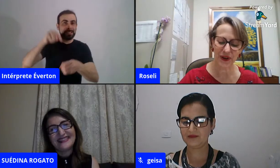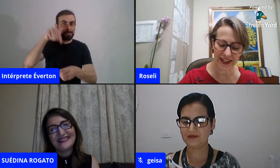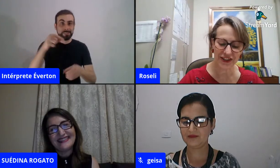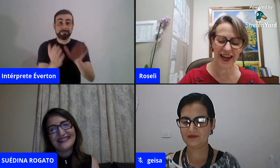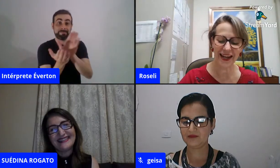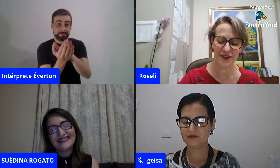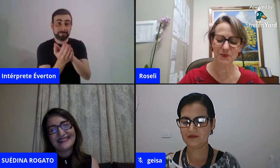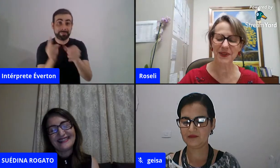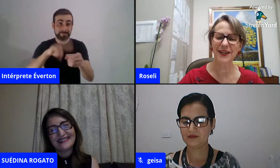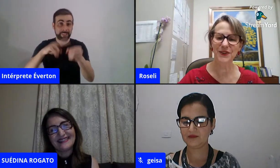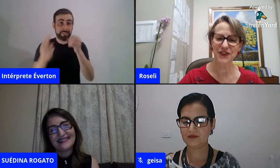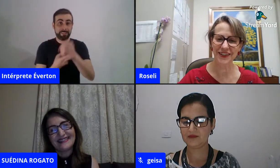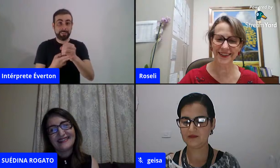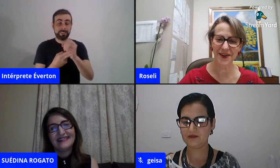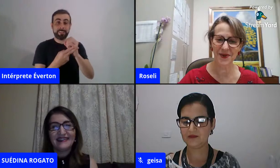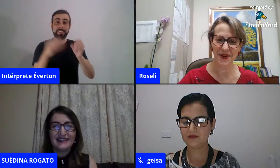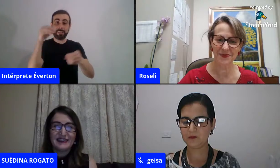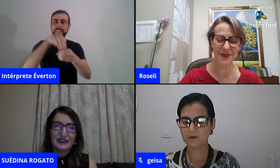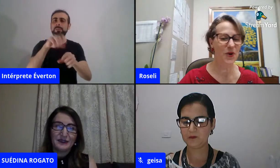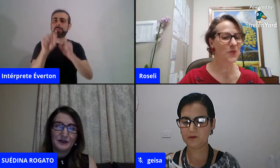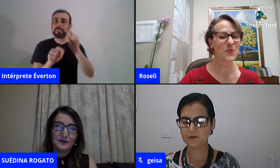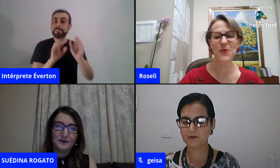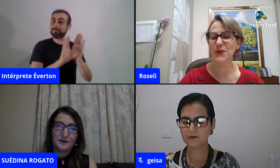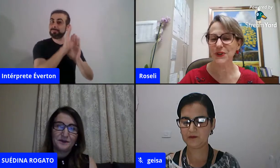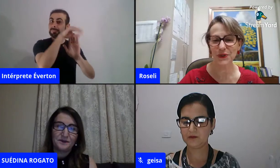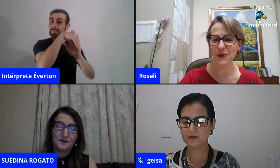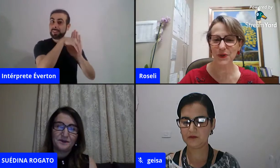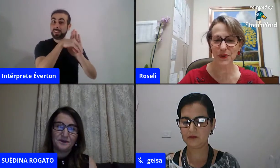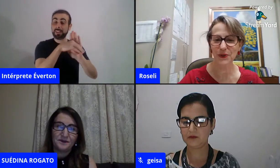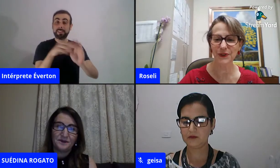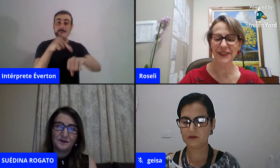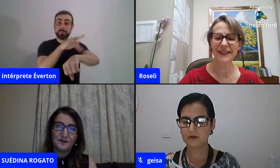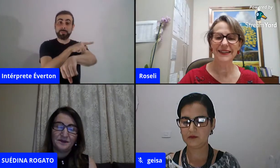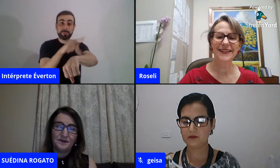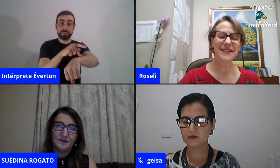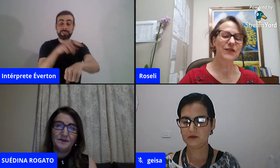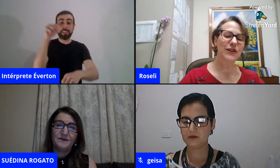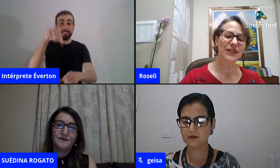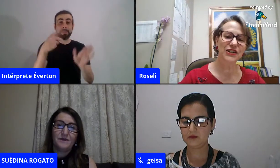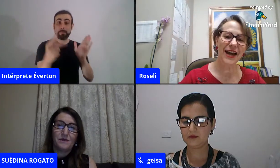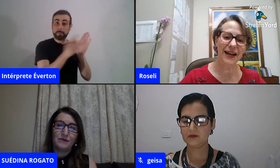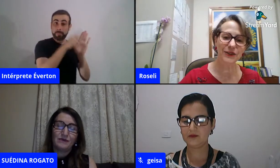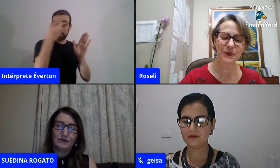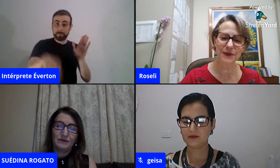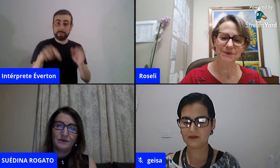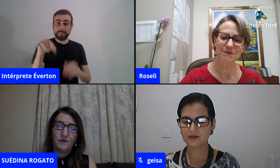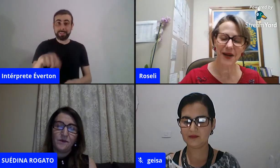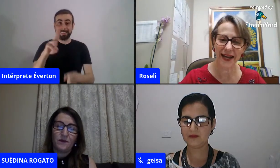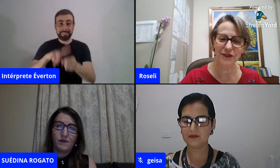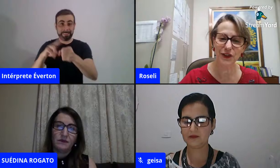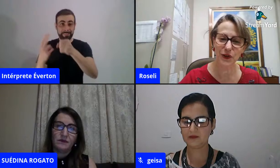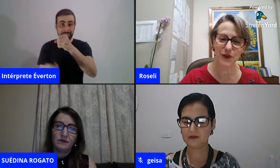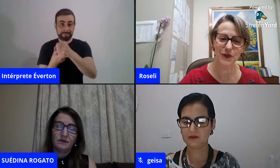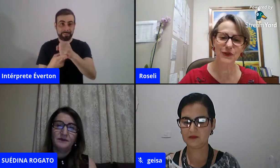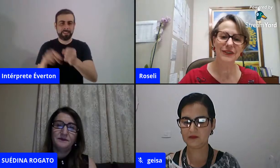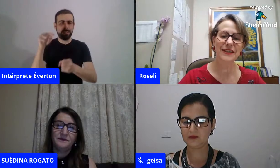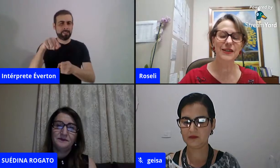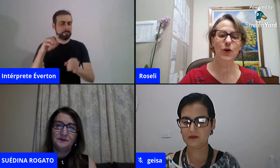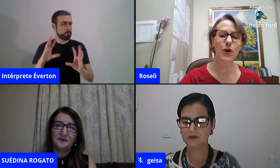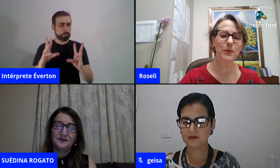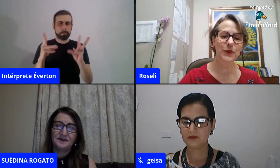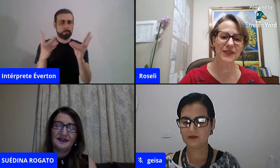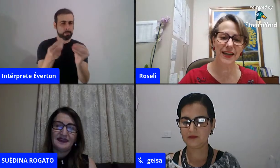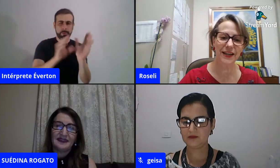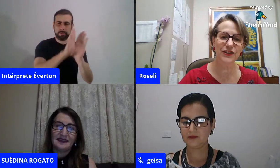do Colegiado de Pedagogia da UEMP, com muito orgulho desse colegiado maravilhoso,